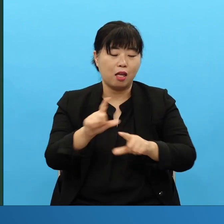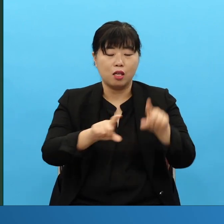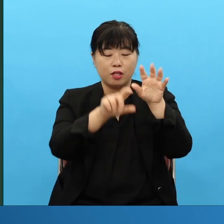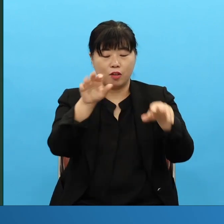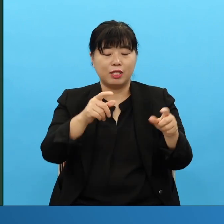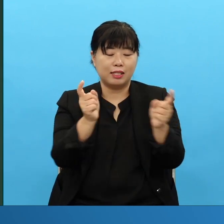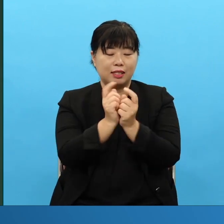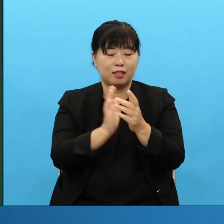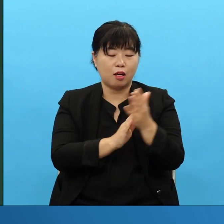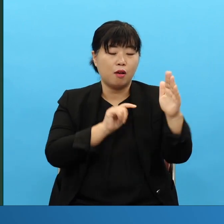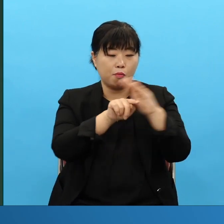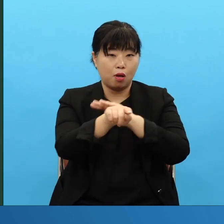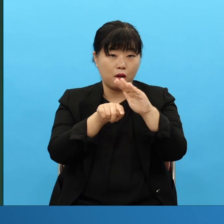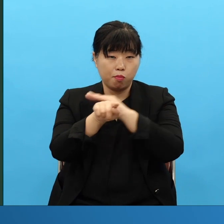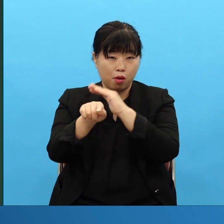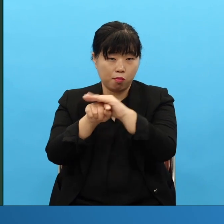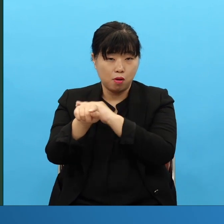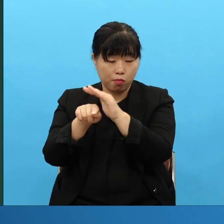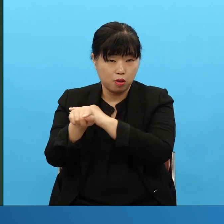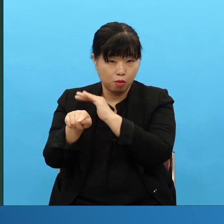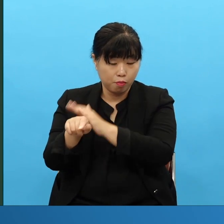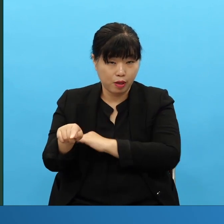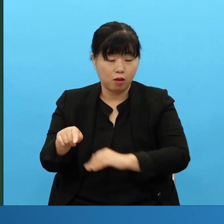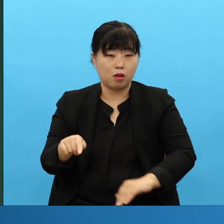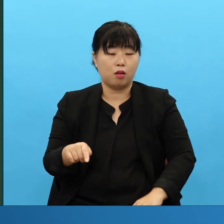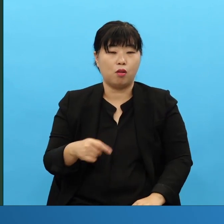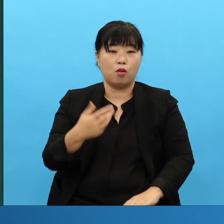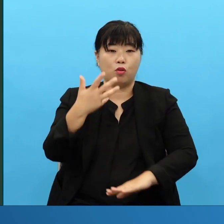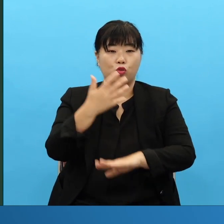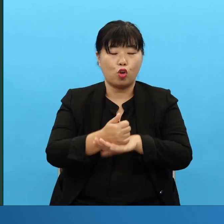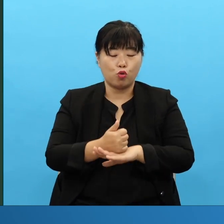가 없어 예배당 1000명이 들어올 수 있으면 그건 못 들어오는데